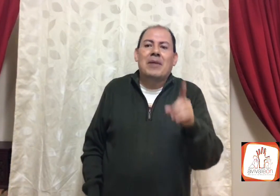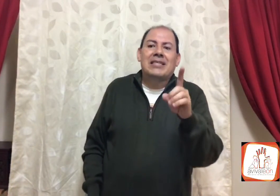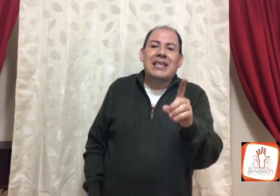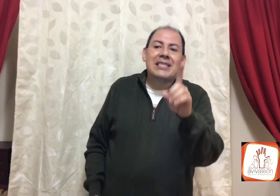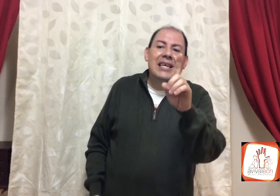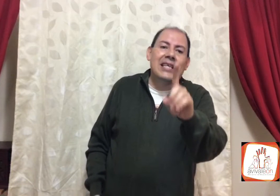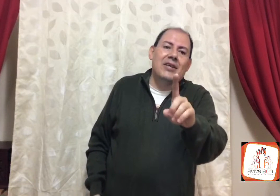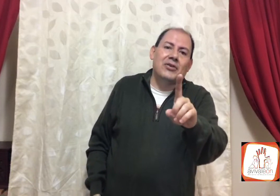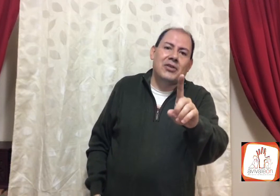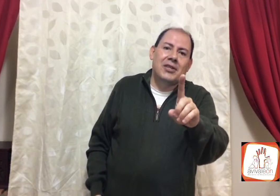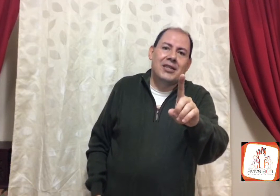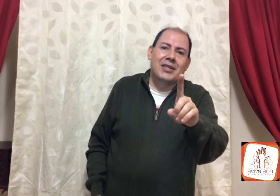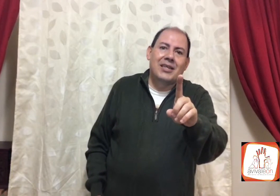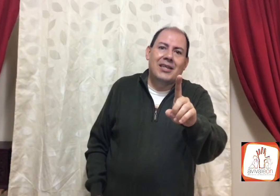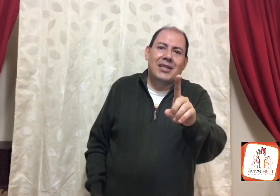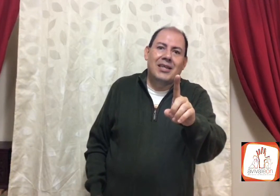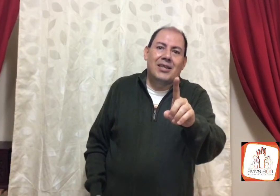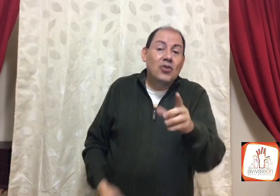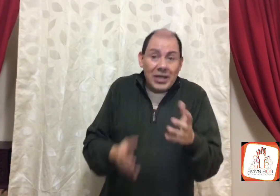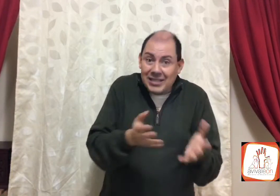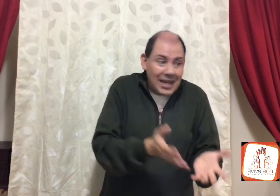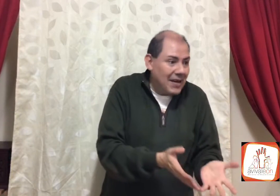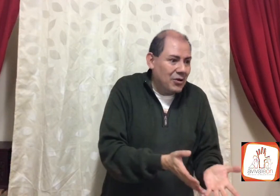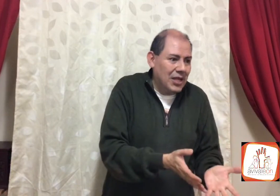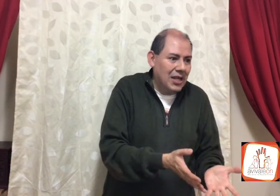presencia de Dios, no estaba con él,